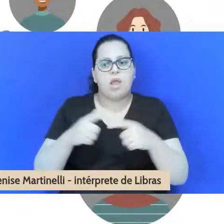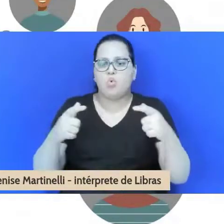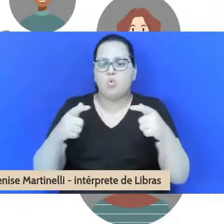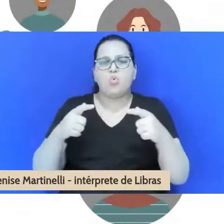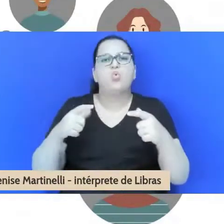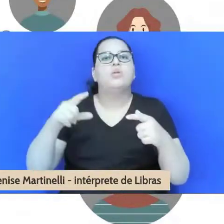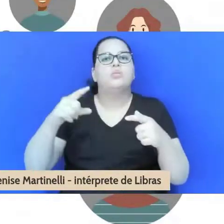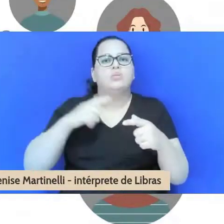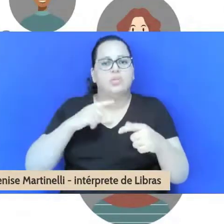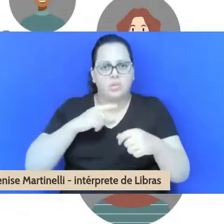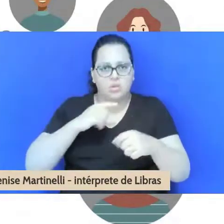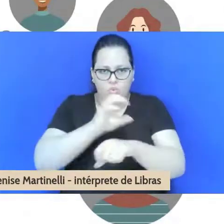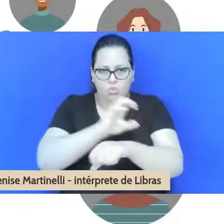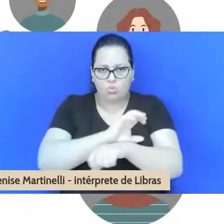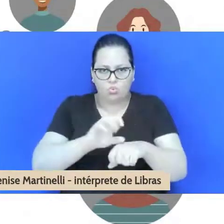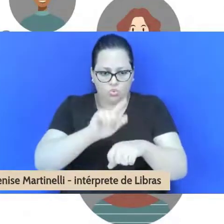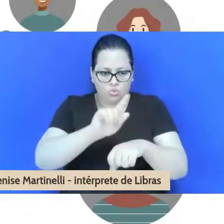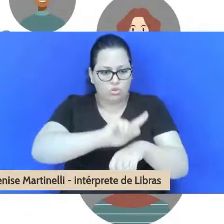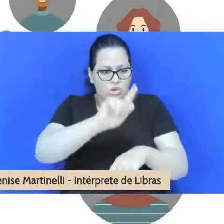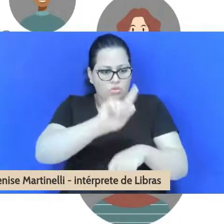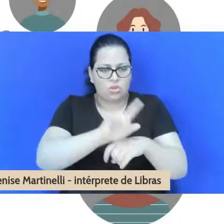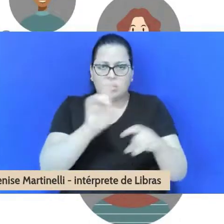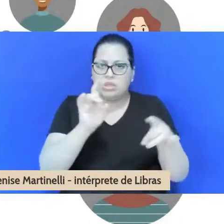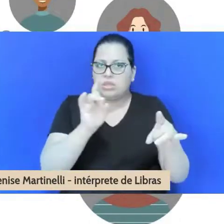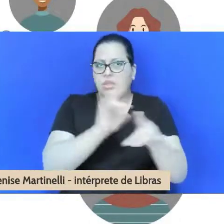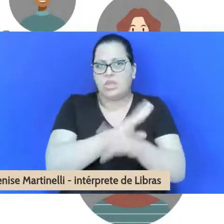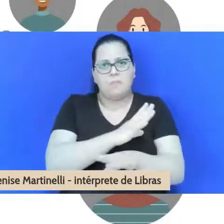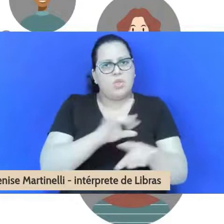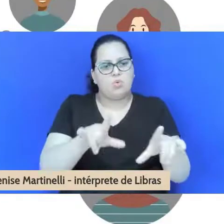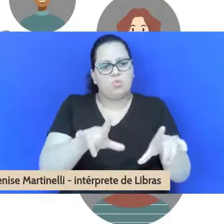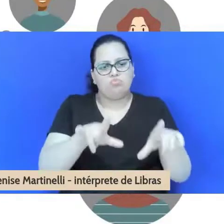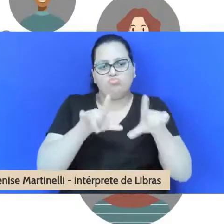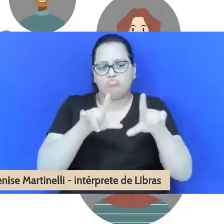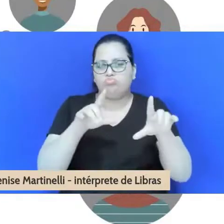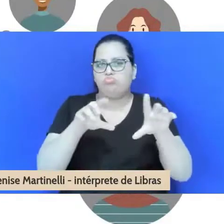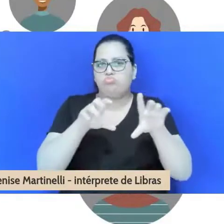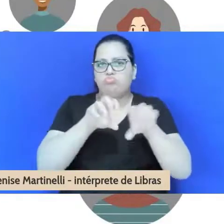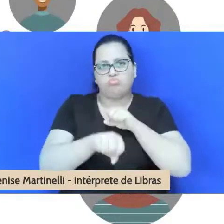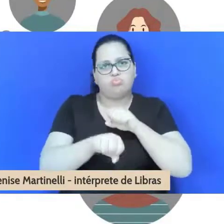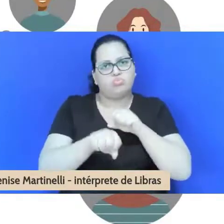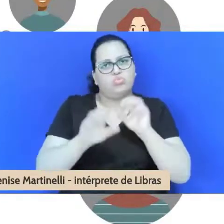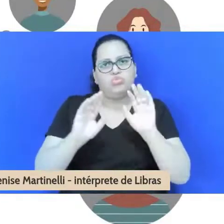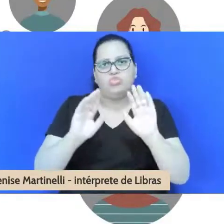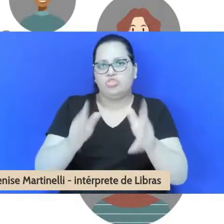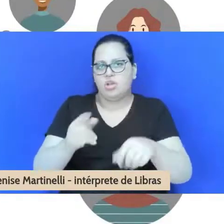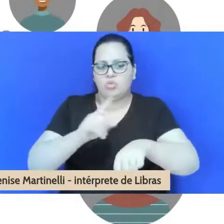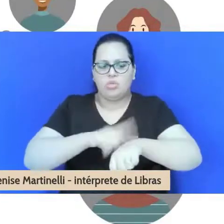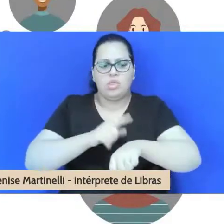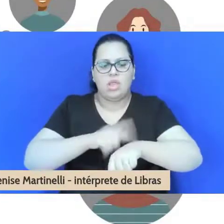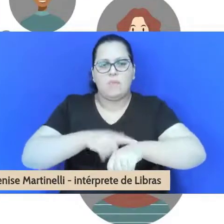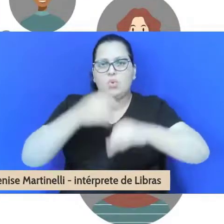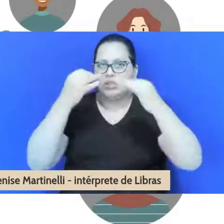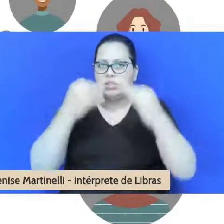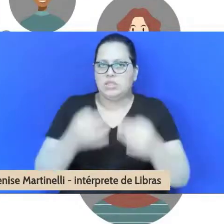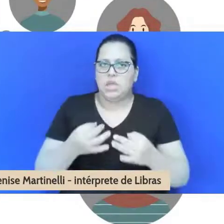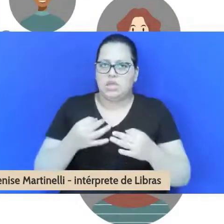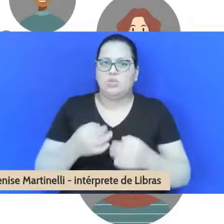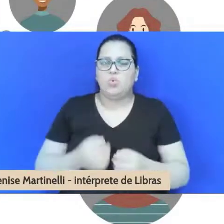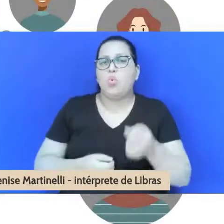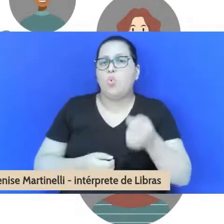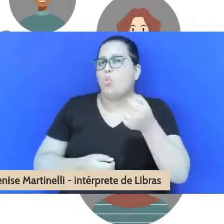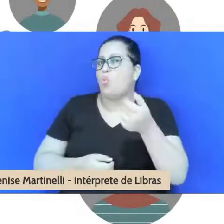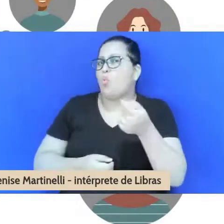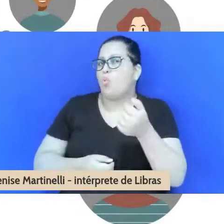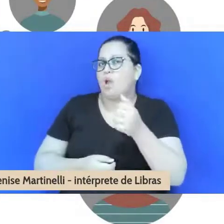tempo certo. Então, é um aproveitamento de quase 100% num instituto que mal chega a 40